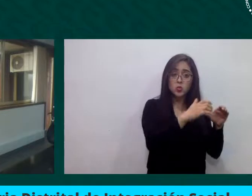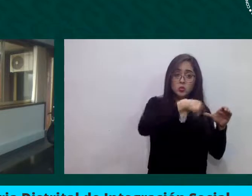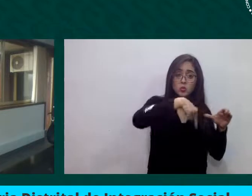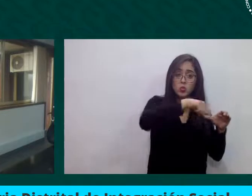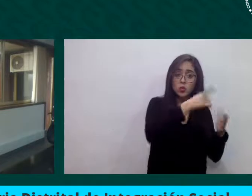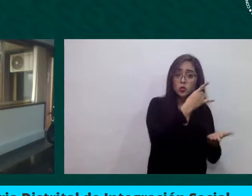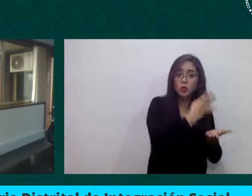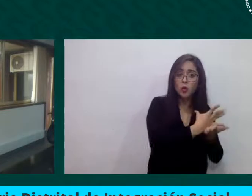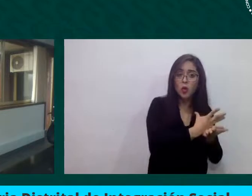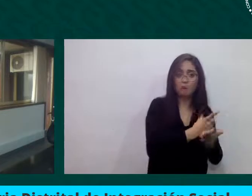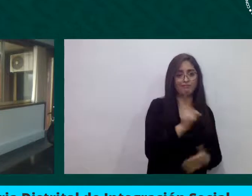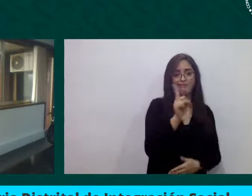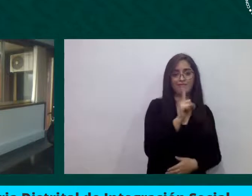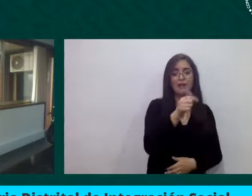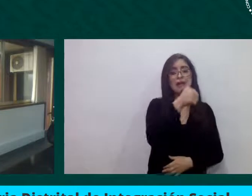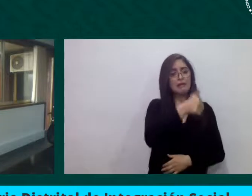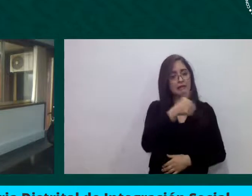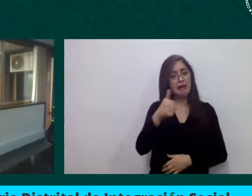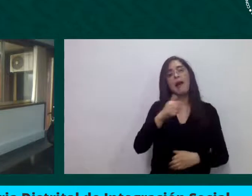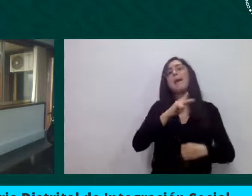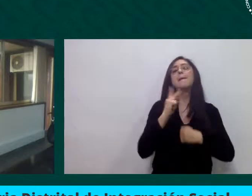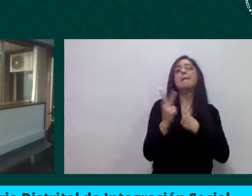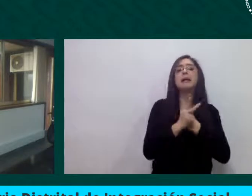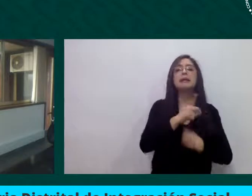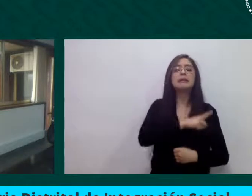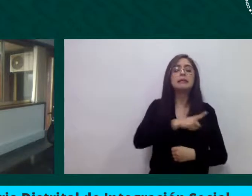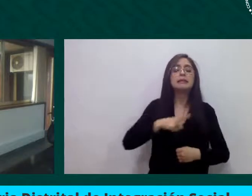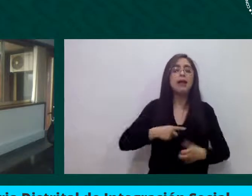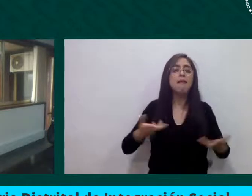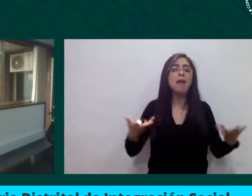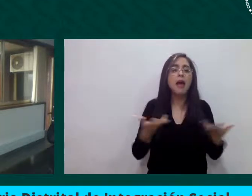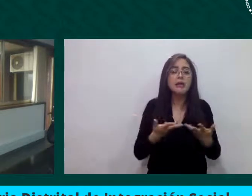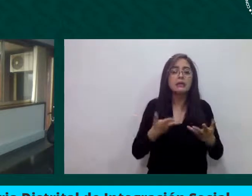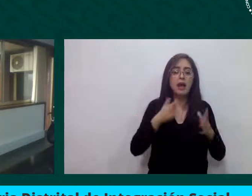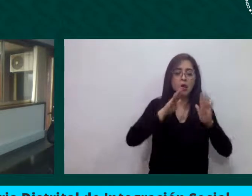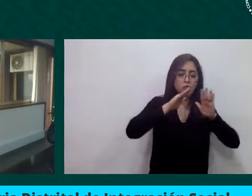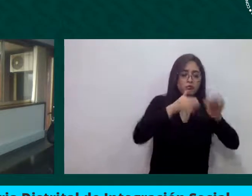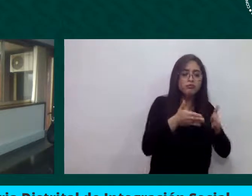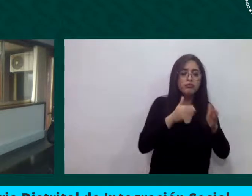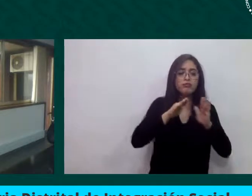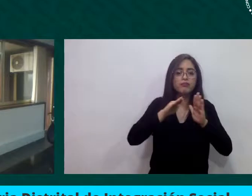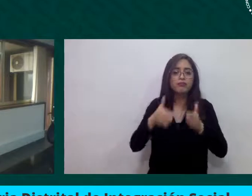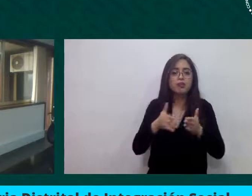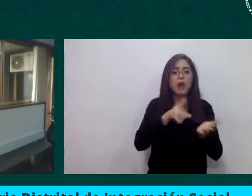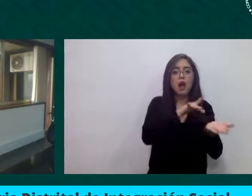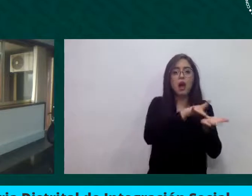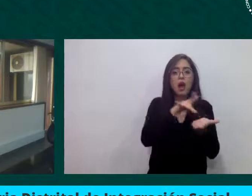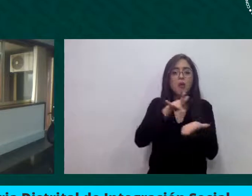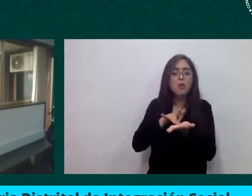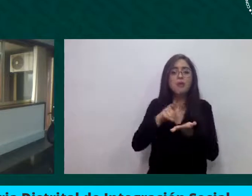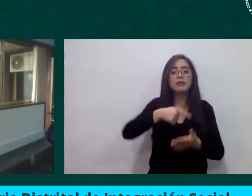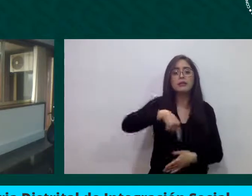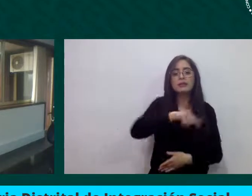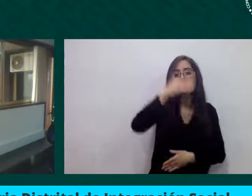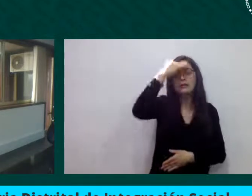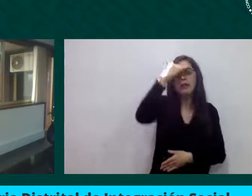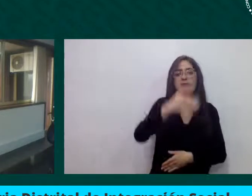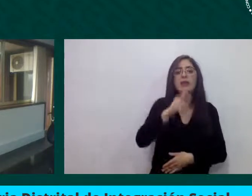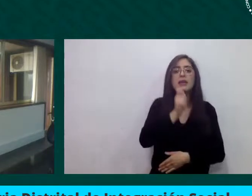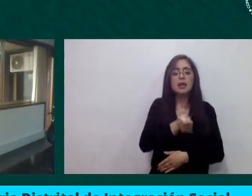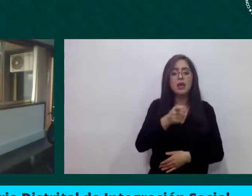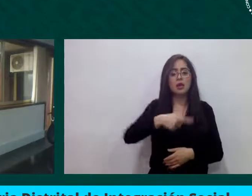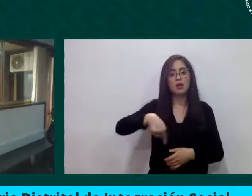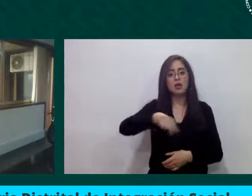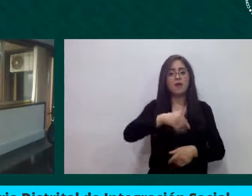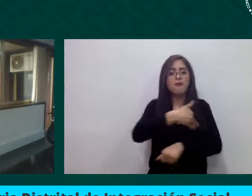poder entregar las ayudas y medir esa movilidad social de las familias en torno a esas ayudas que el